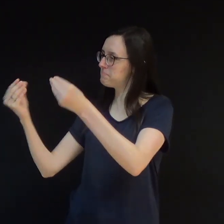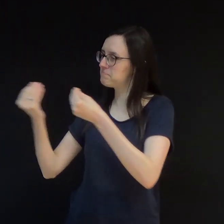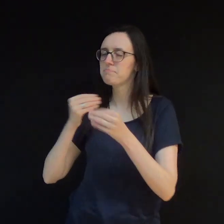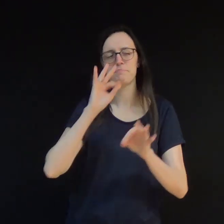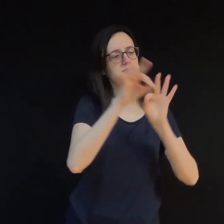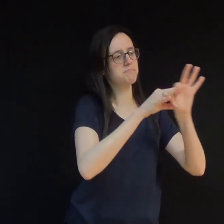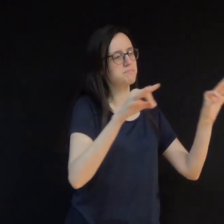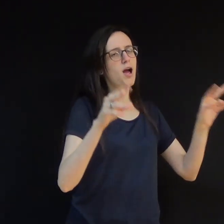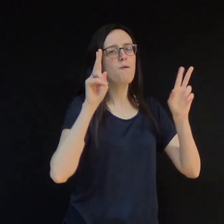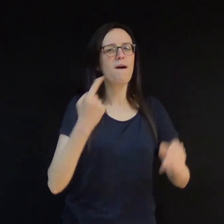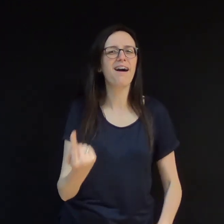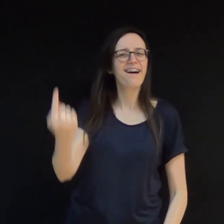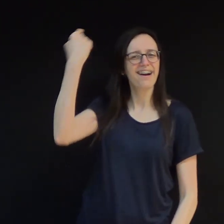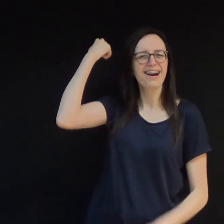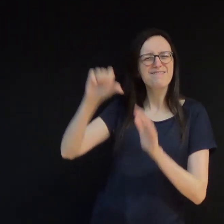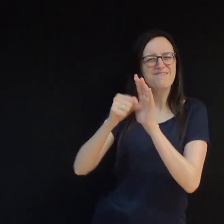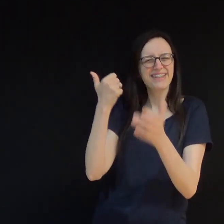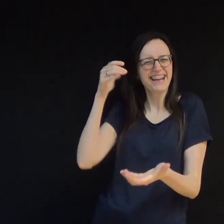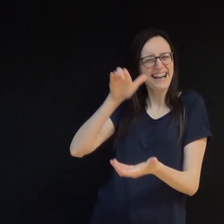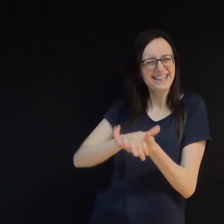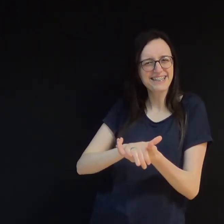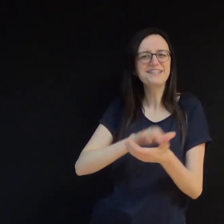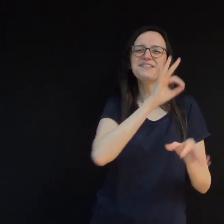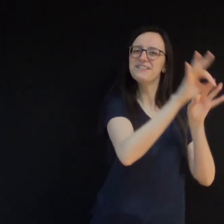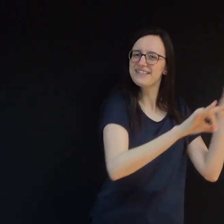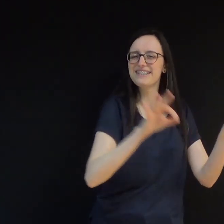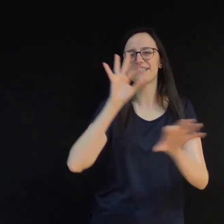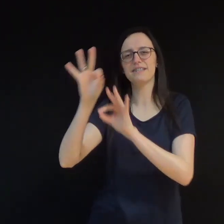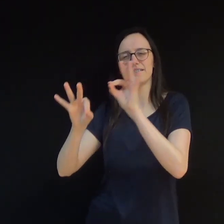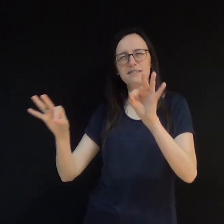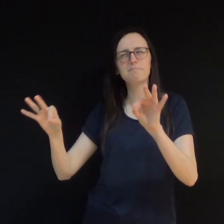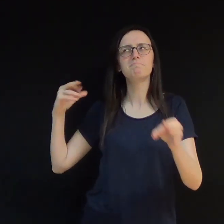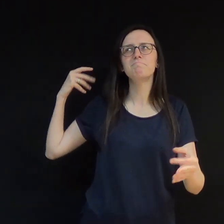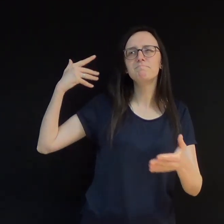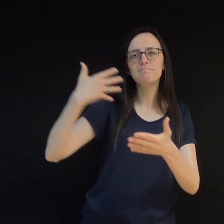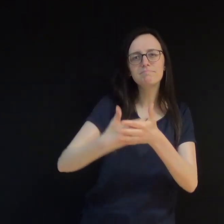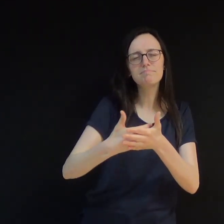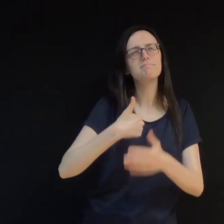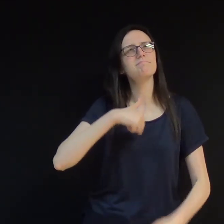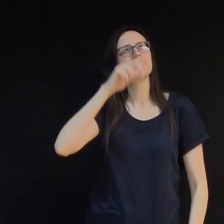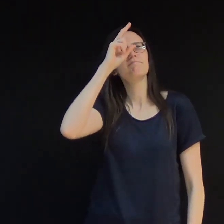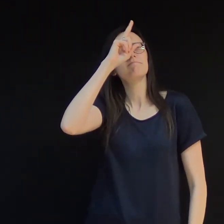me sinto motivado a lembrar das pessoas que elas têm uma nova aliança.